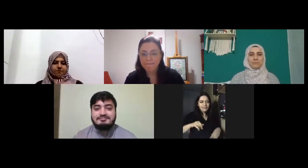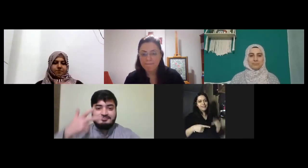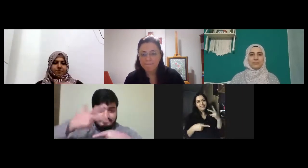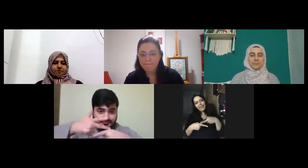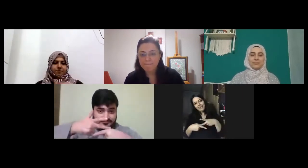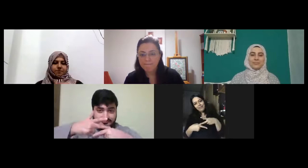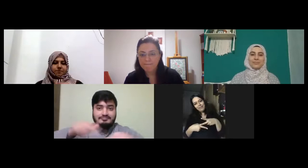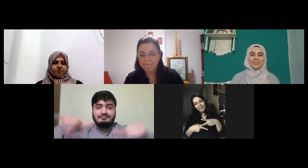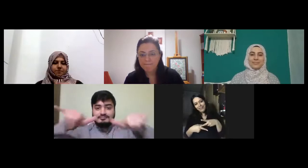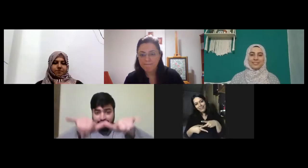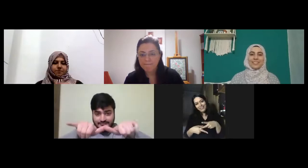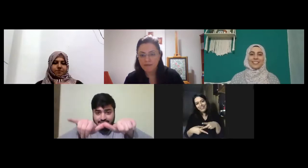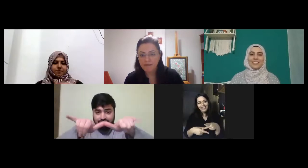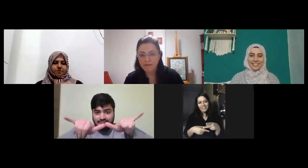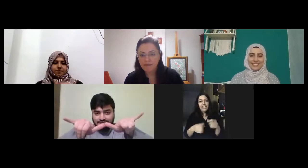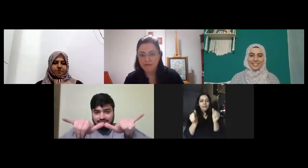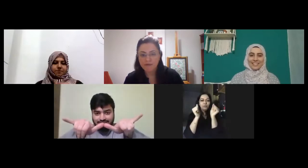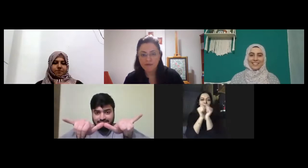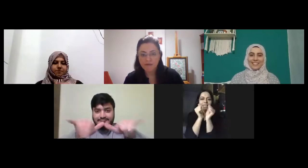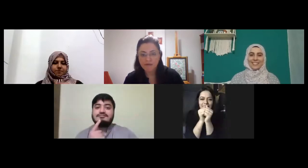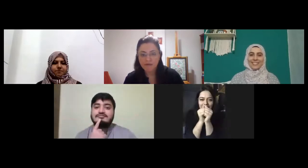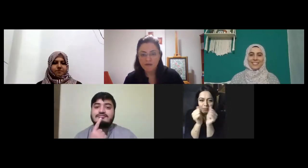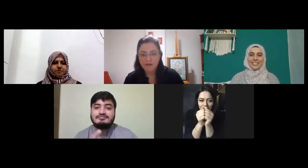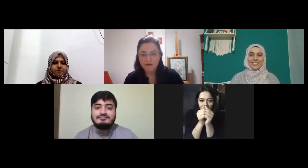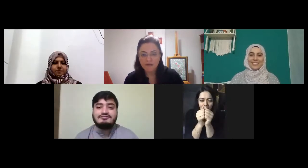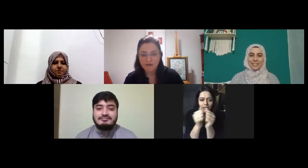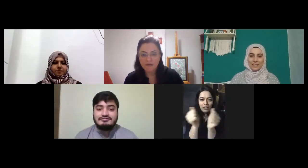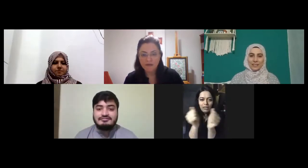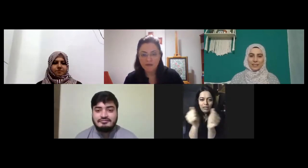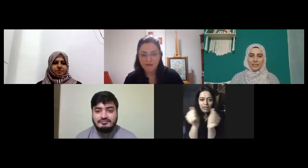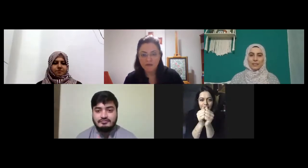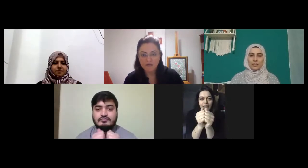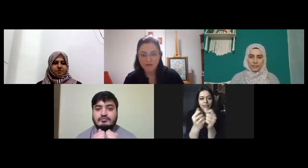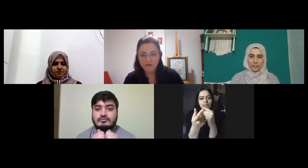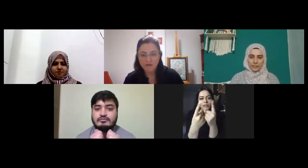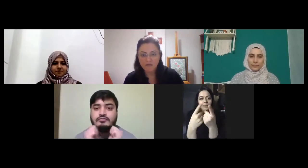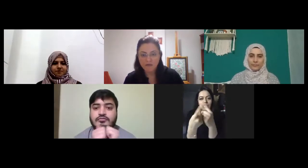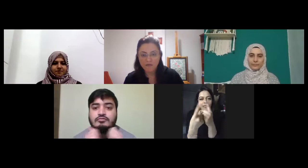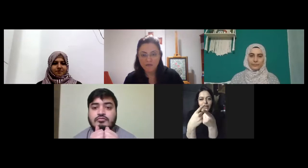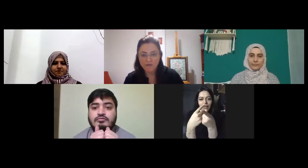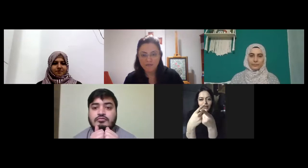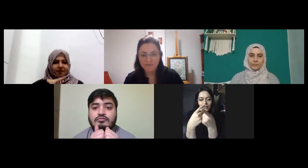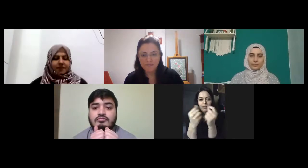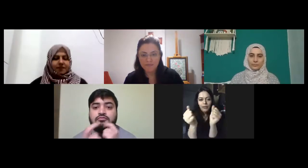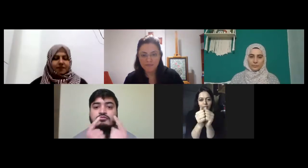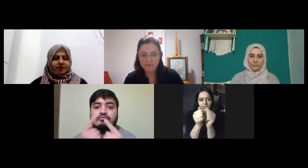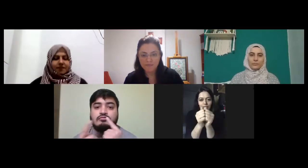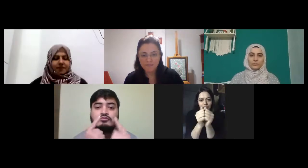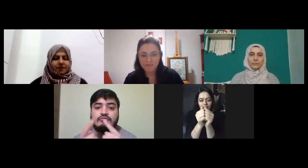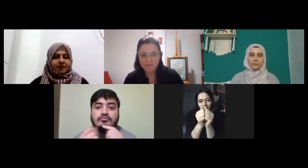Zeynep'le Aynı bu birliktelik beraberlik anlamda birlikte ya da birlikte birlikte iki ay